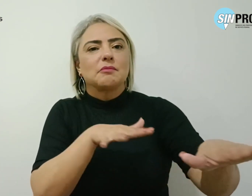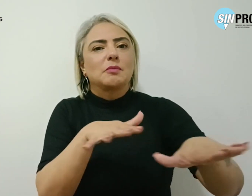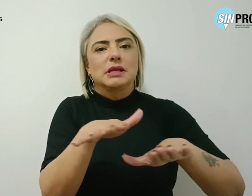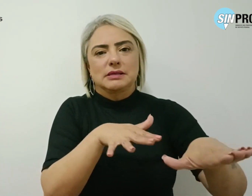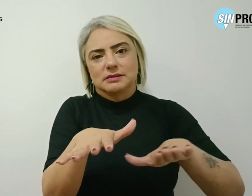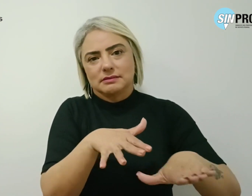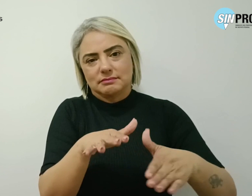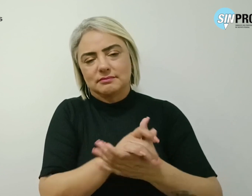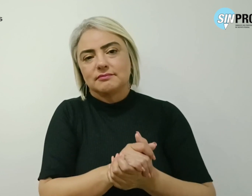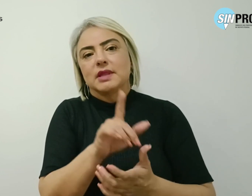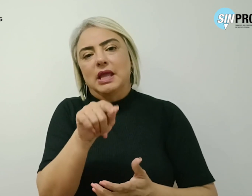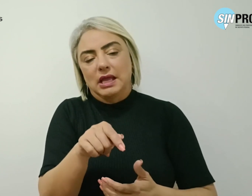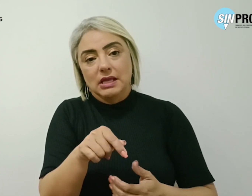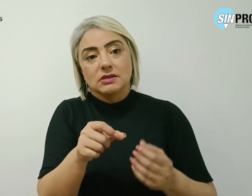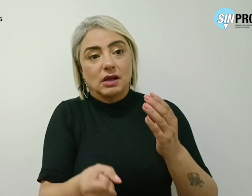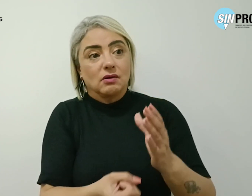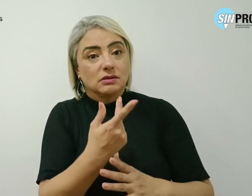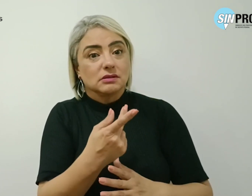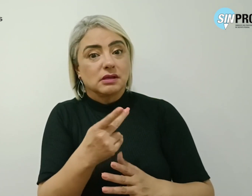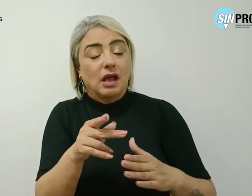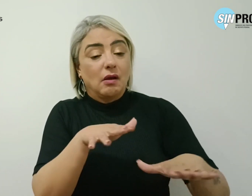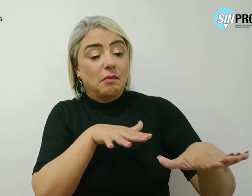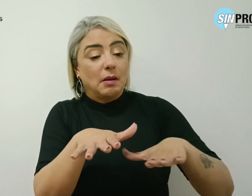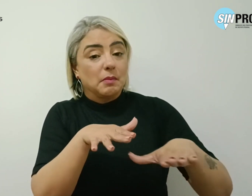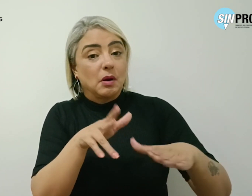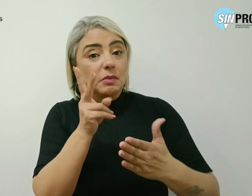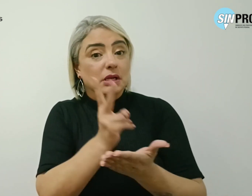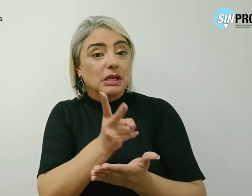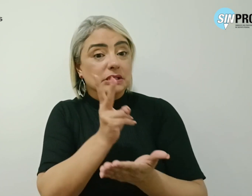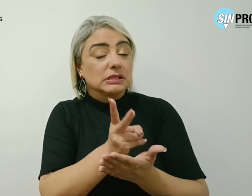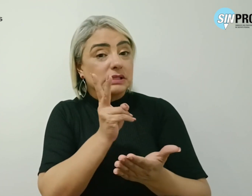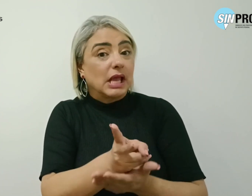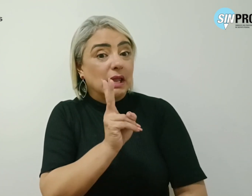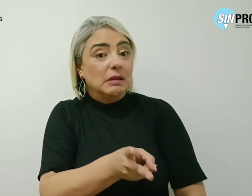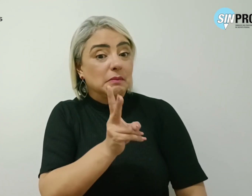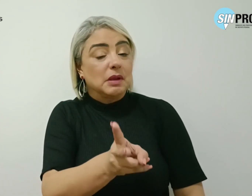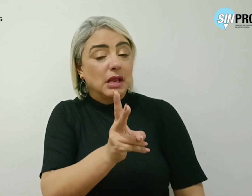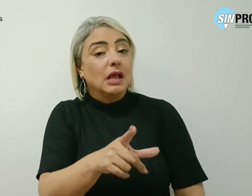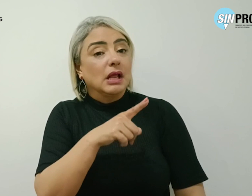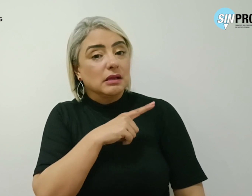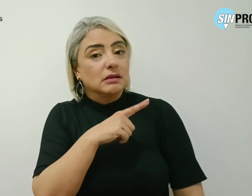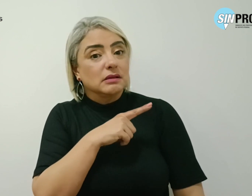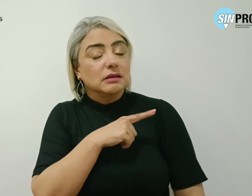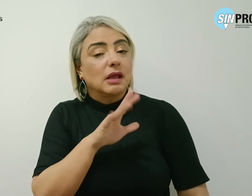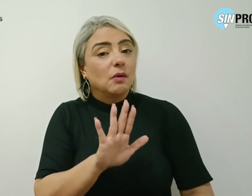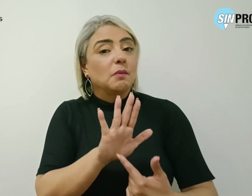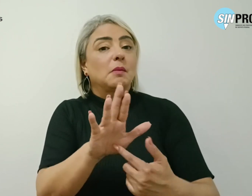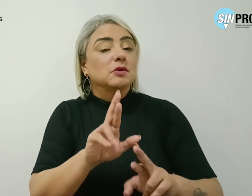Isso deveria ser uma mobilização permanente para a gente ter um retrato diferente da